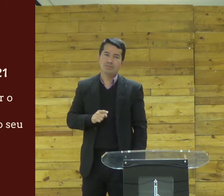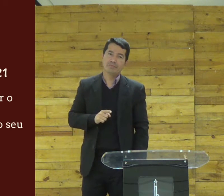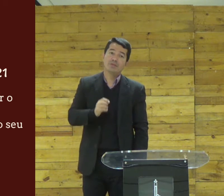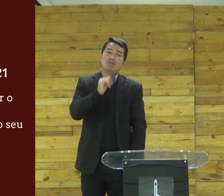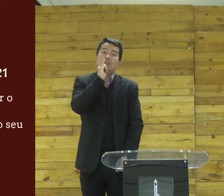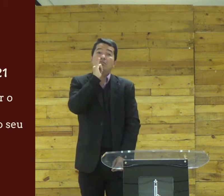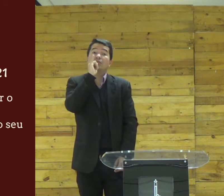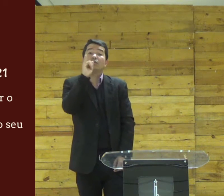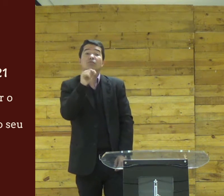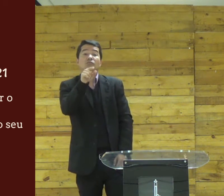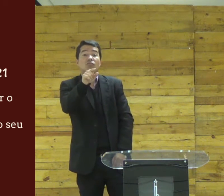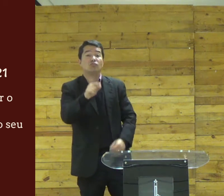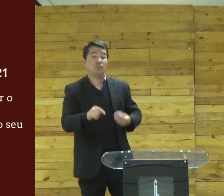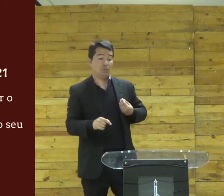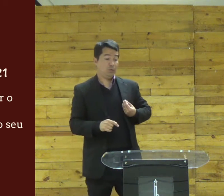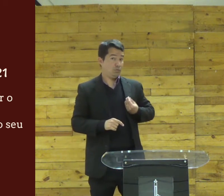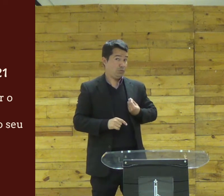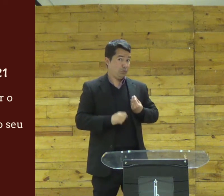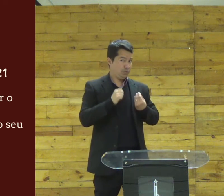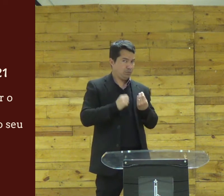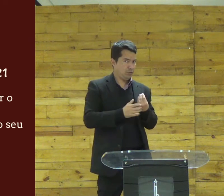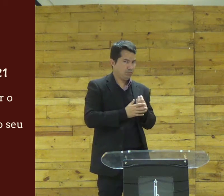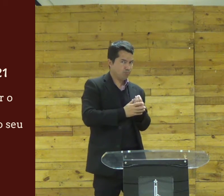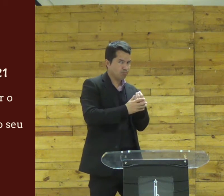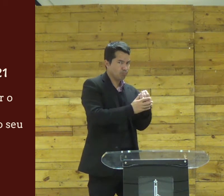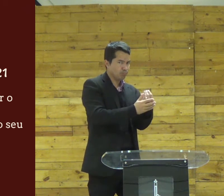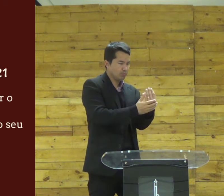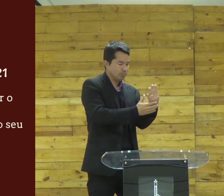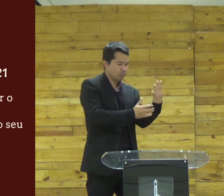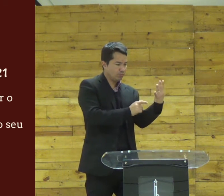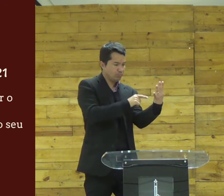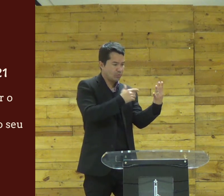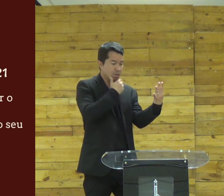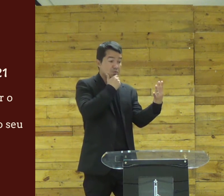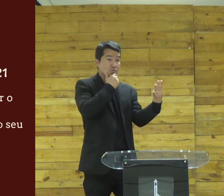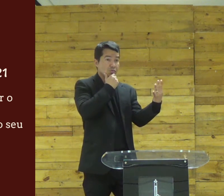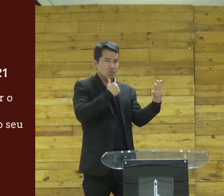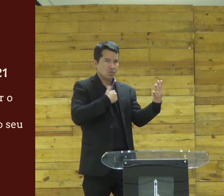isso é muito perigoso e eu digo pra você faz uma pergunta